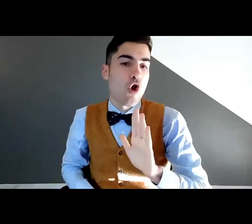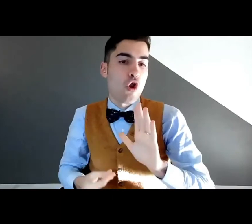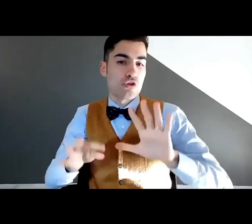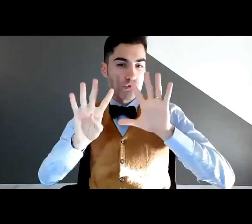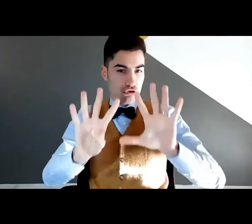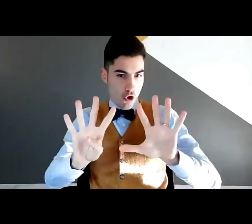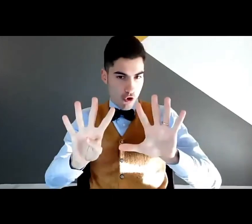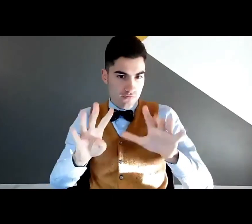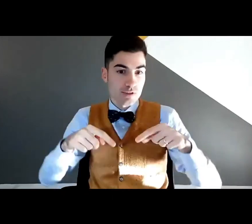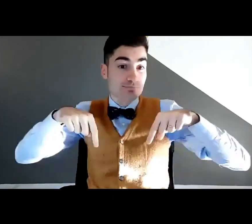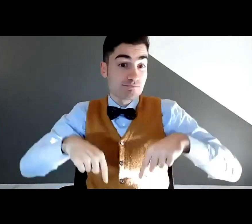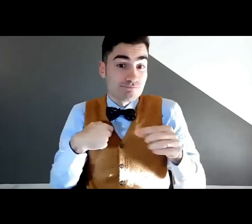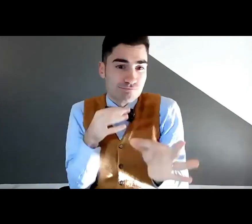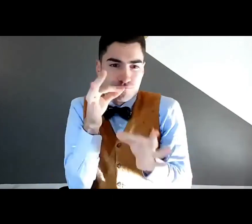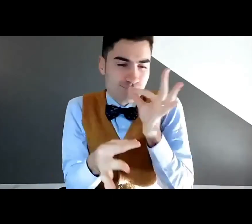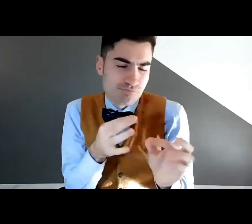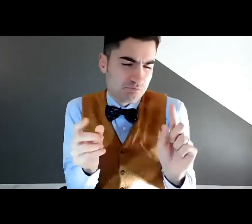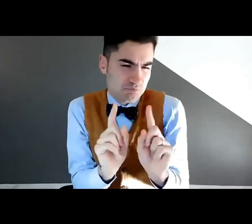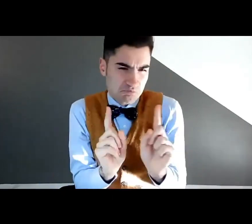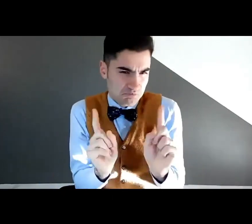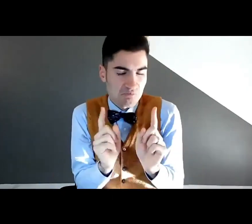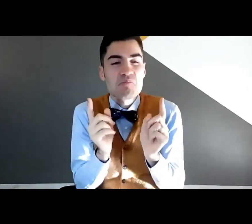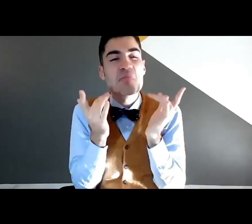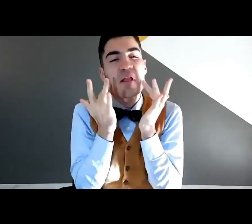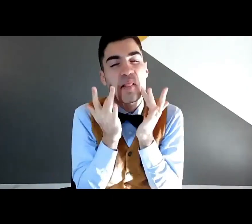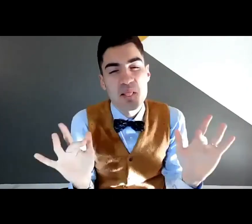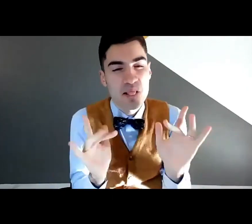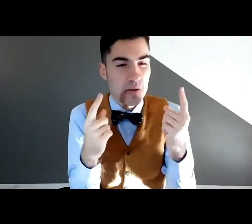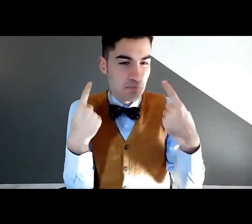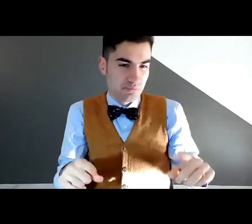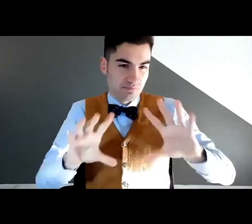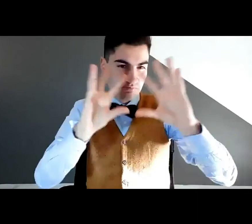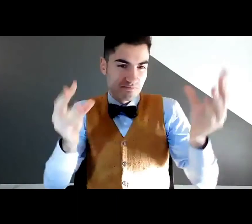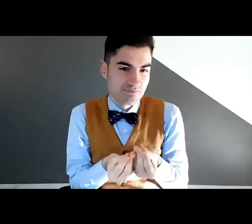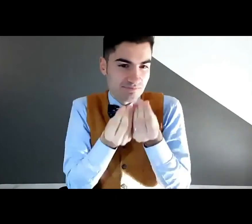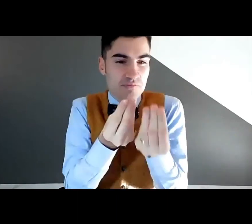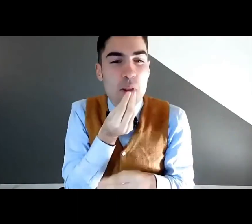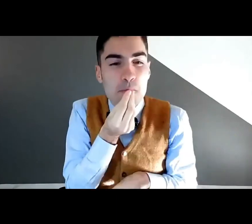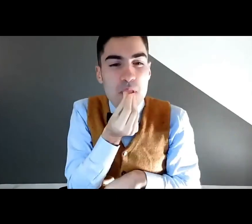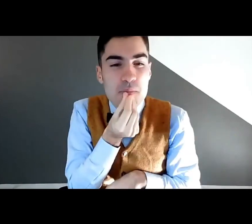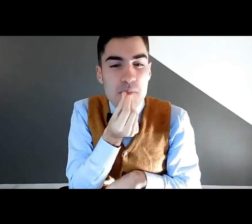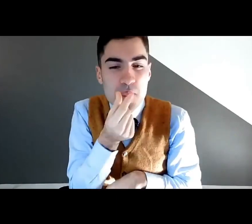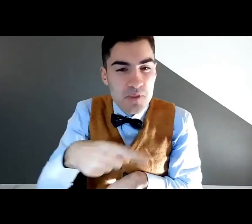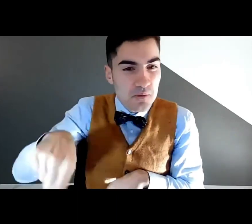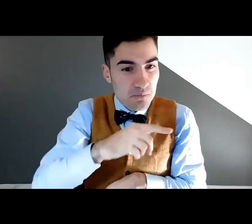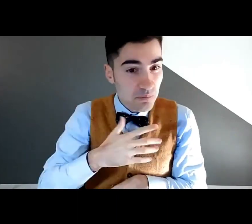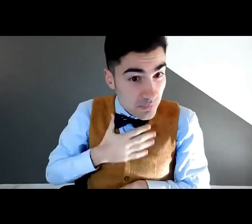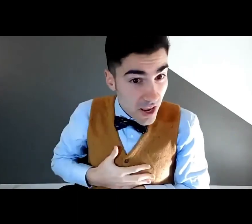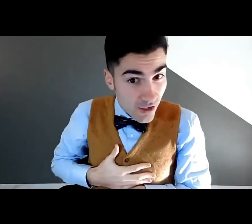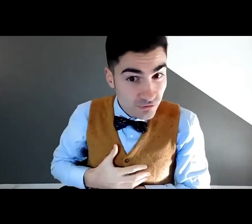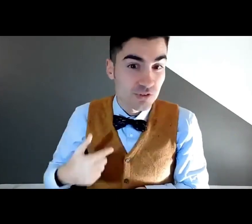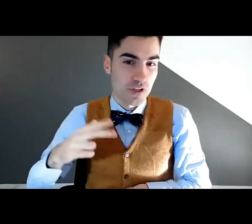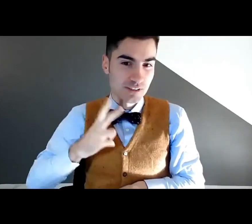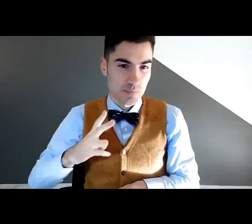'è una struttura, ci sono delle regole, principalmente nove, ma non sto qui a spiegarvele perché entreremmo in un